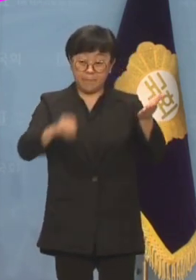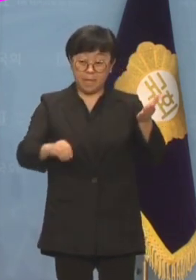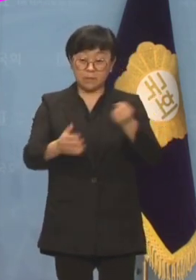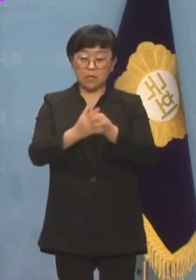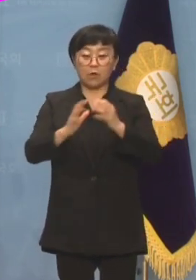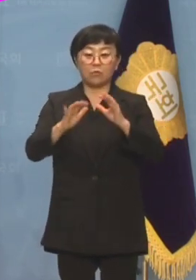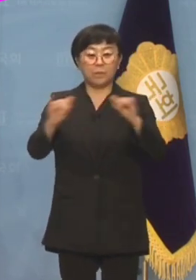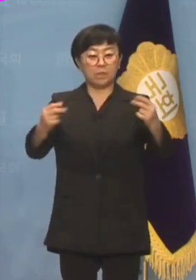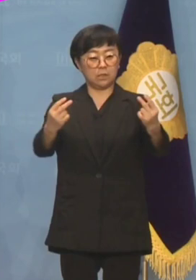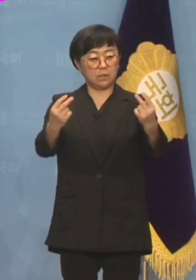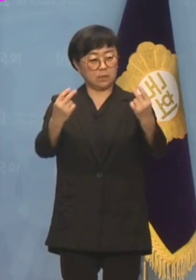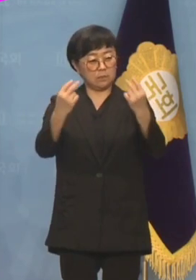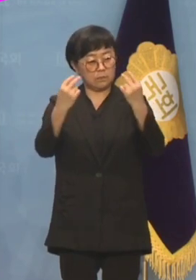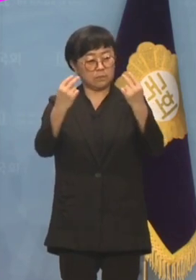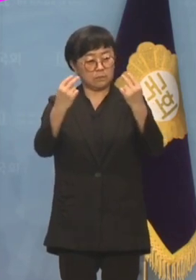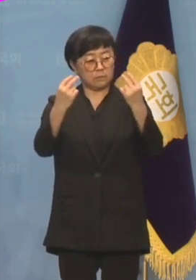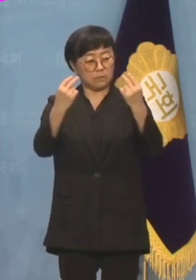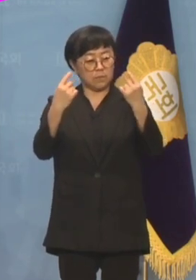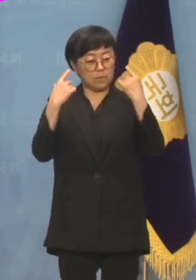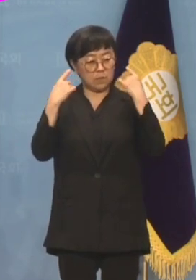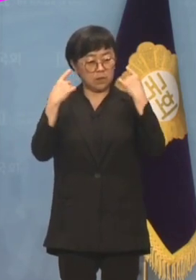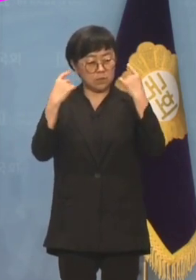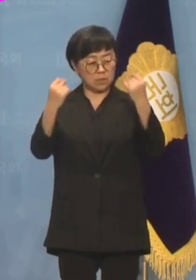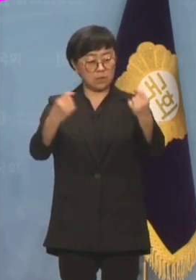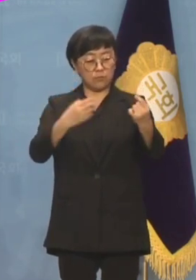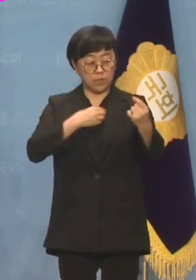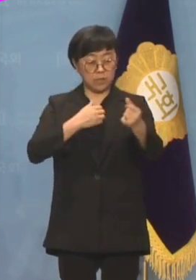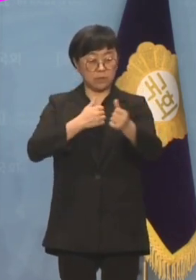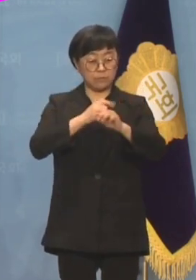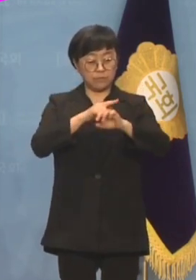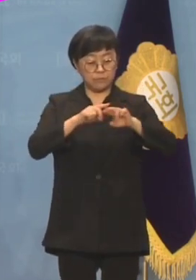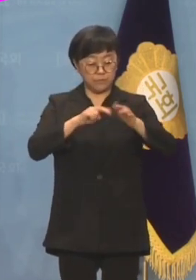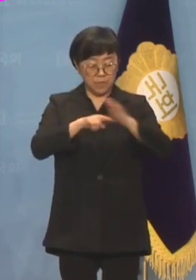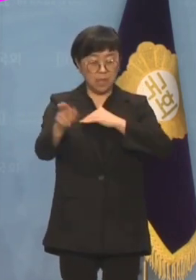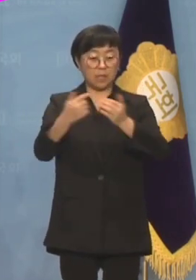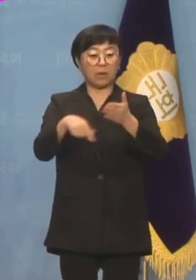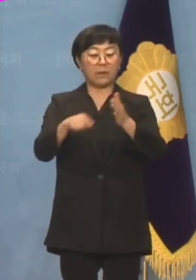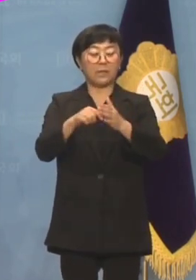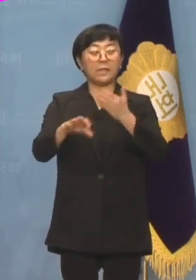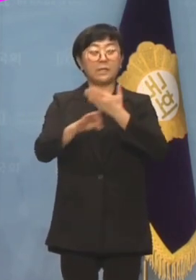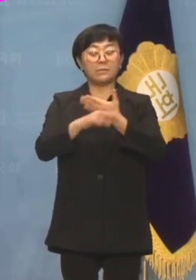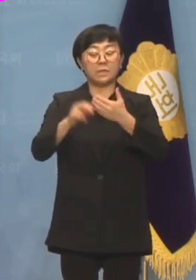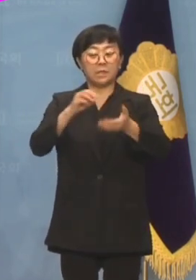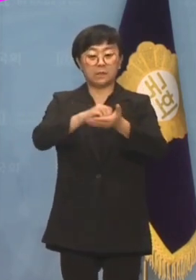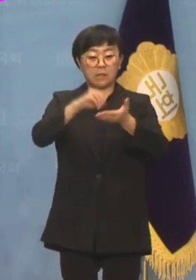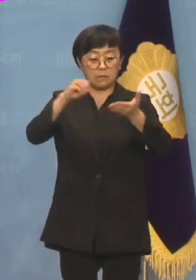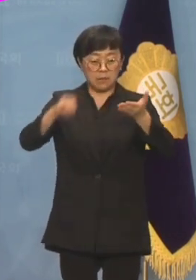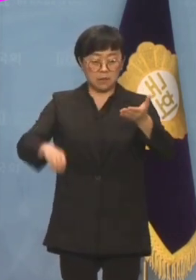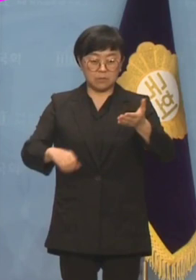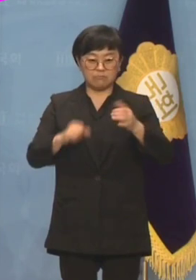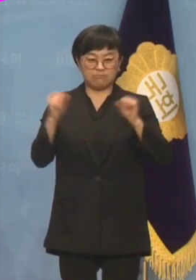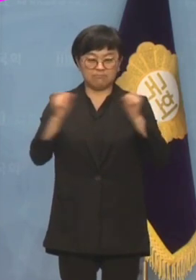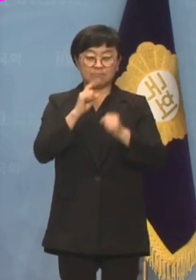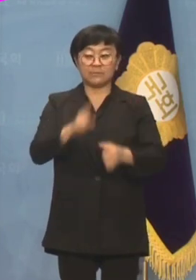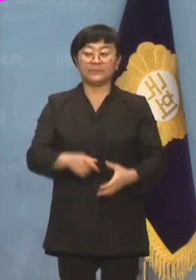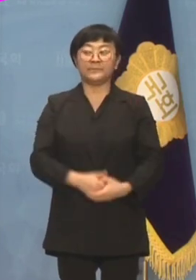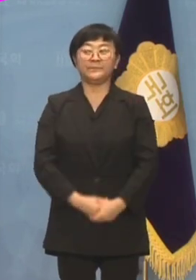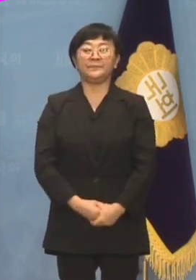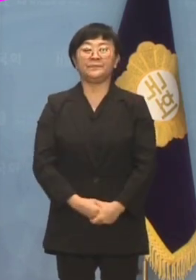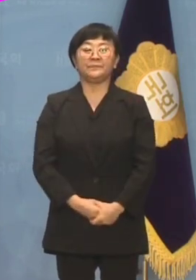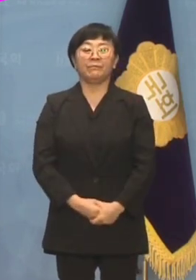국민들의 시선은 여전히 위기를 무면하기 위한 임시 탈당으로 여겨 싸늘하기만 합니다.